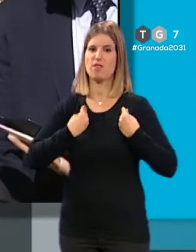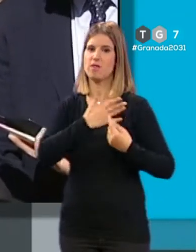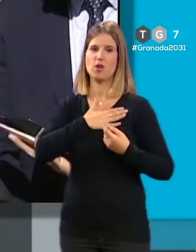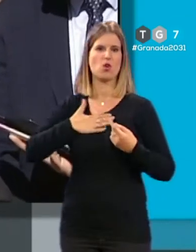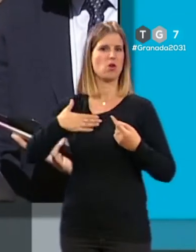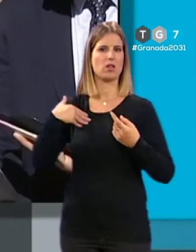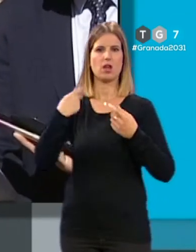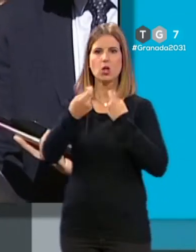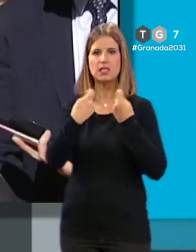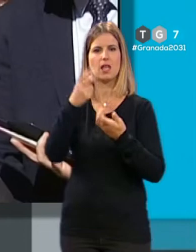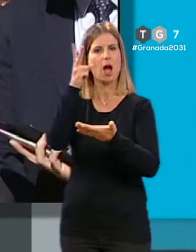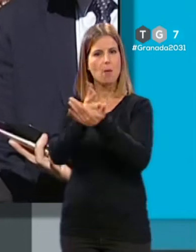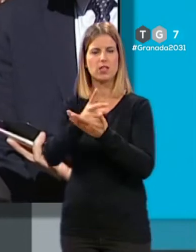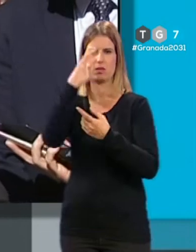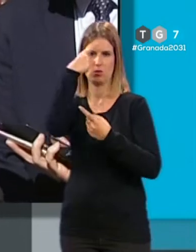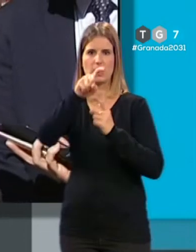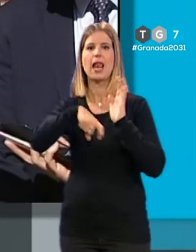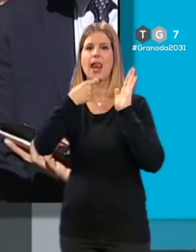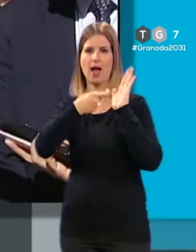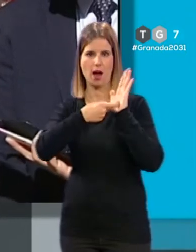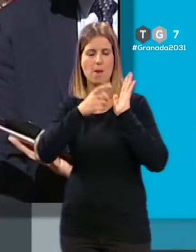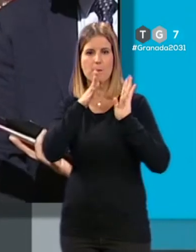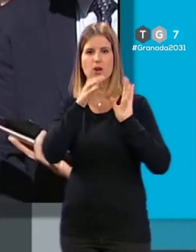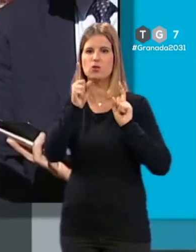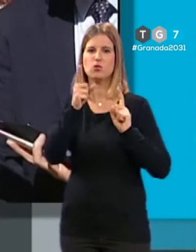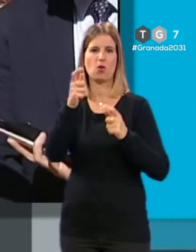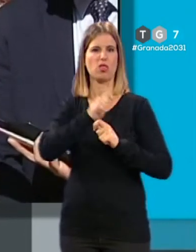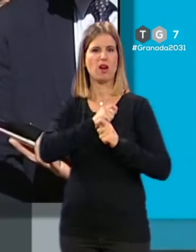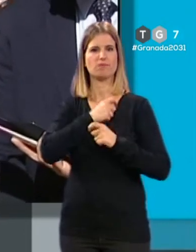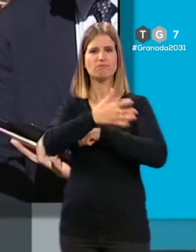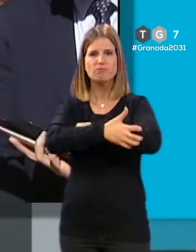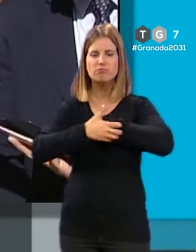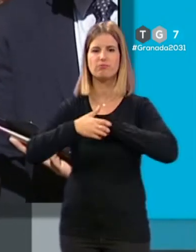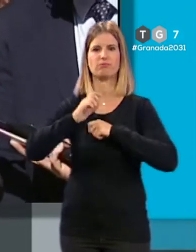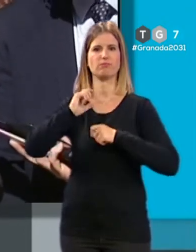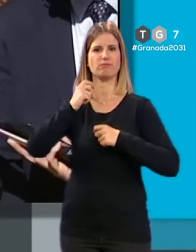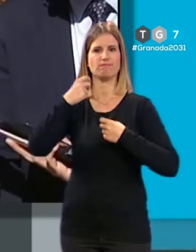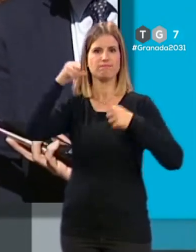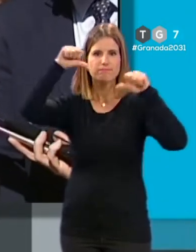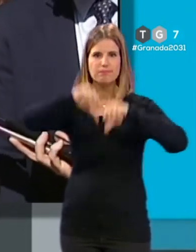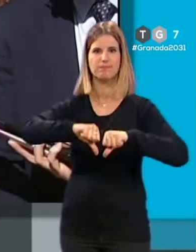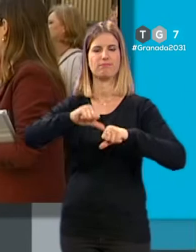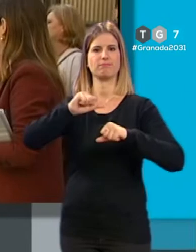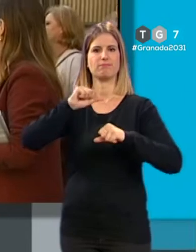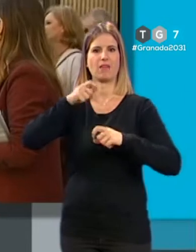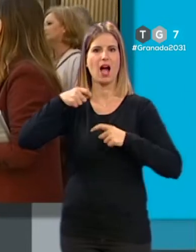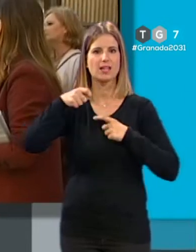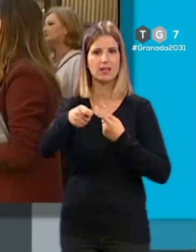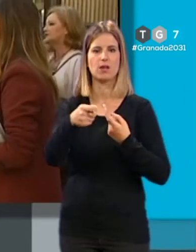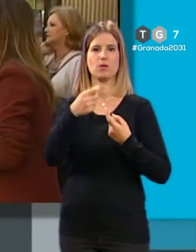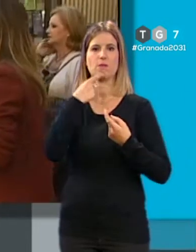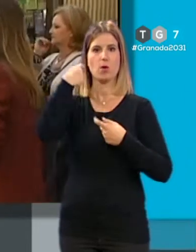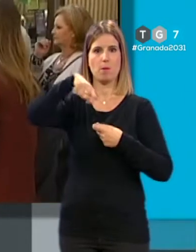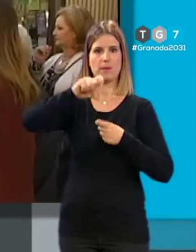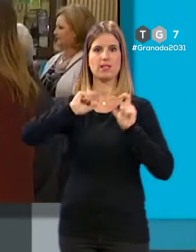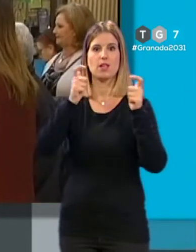que son legales, que yo no digo que no sean legales, pero eso no trae nada más que miseria, ruinas y atracos. Tanto el presidente de la